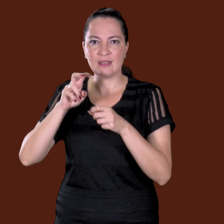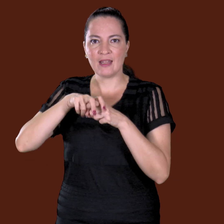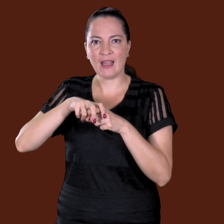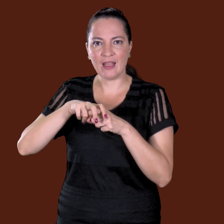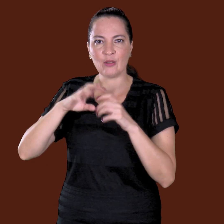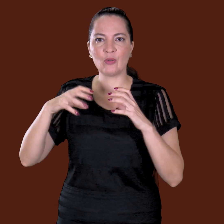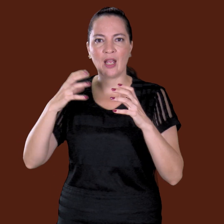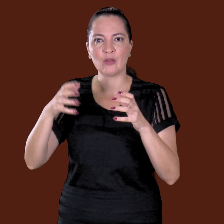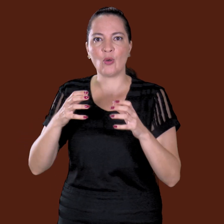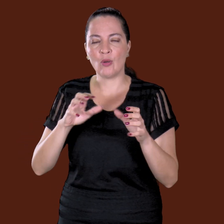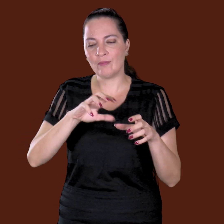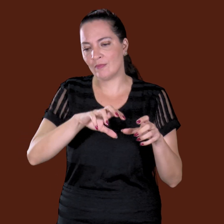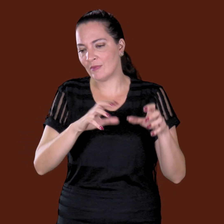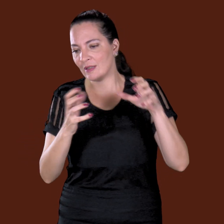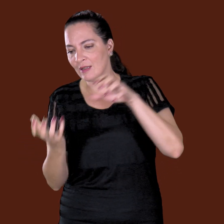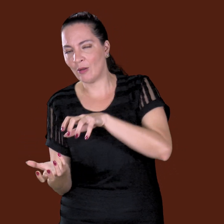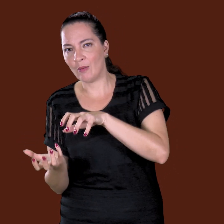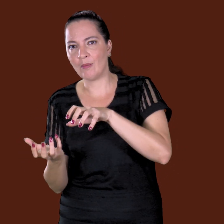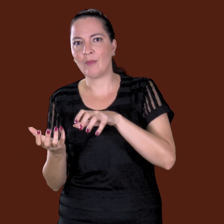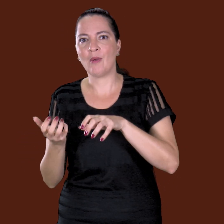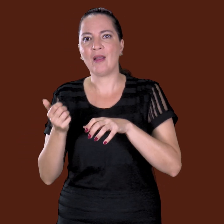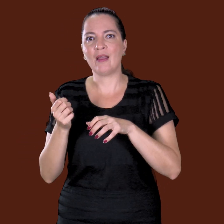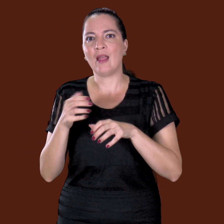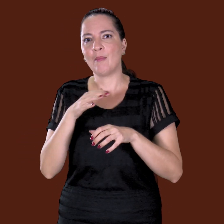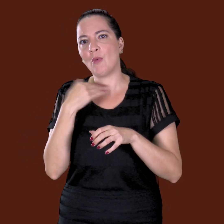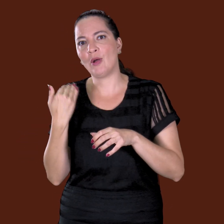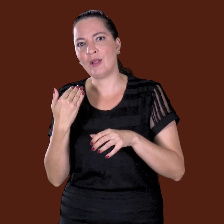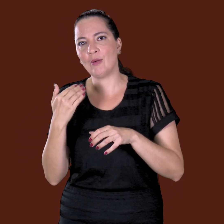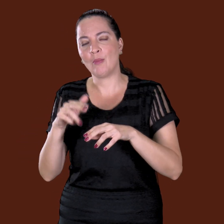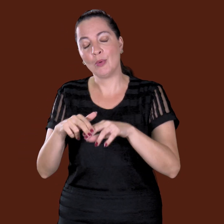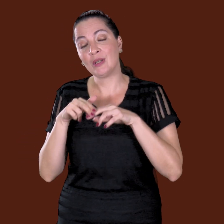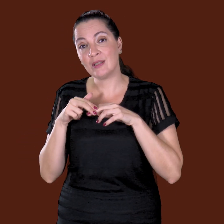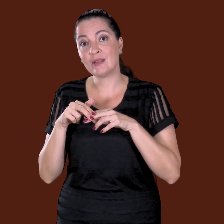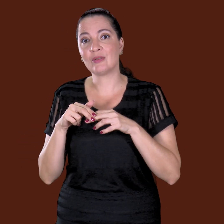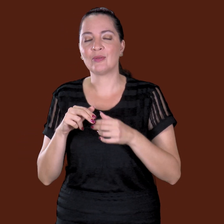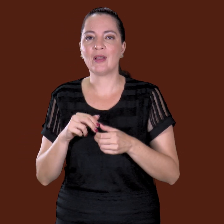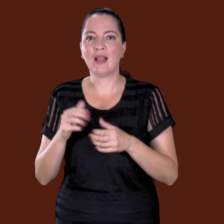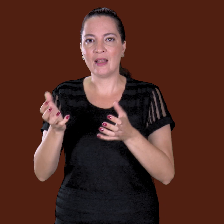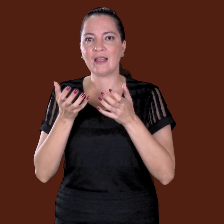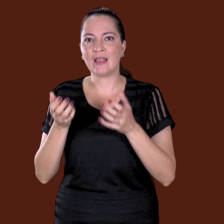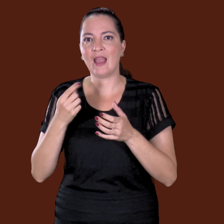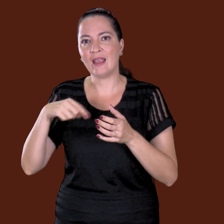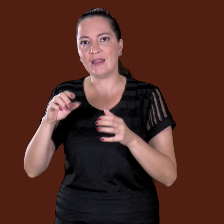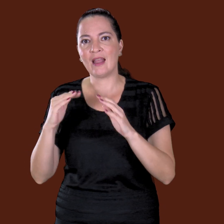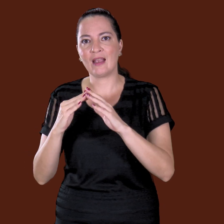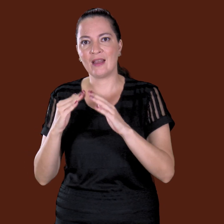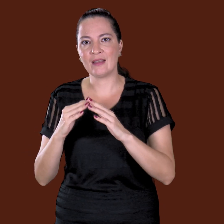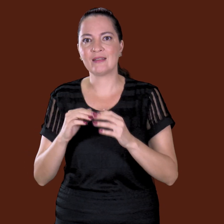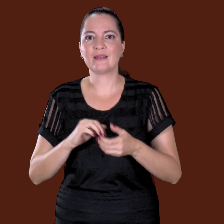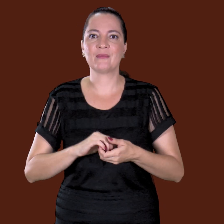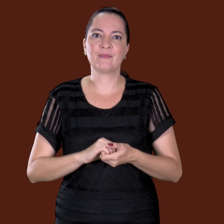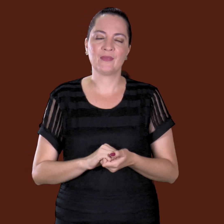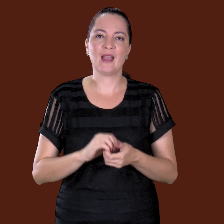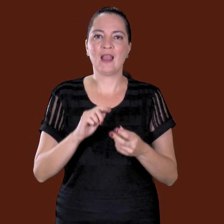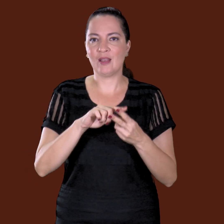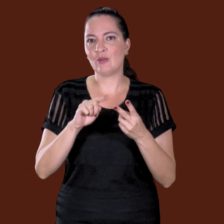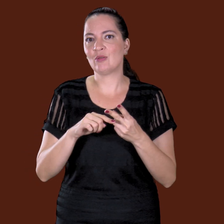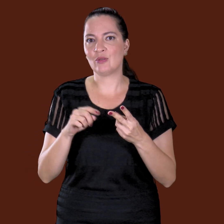Aí ela que ia acabar de chegar na casa. onde já era a festa. É isso. O pino e o toto. Tá todos dois